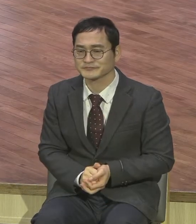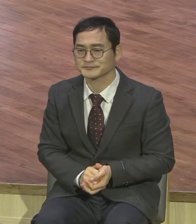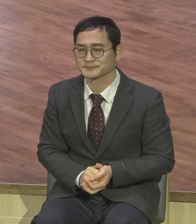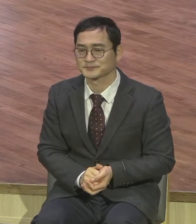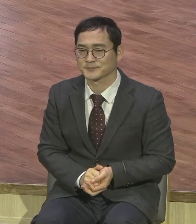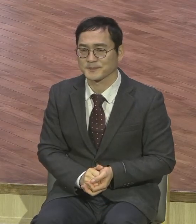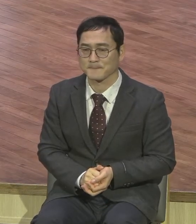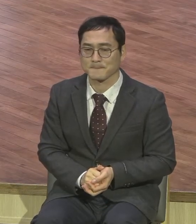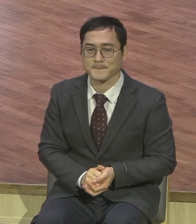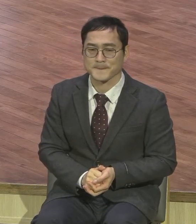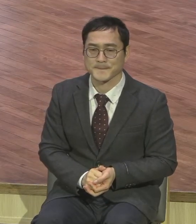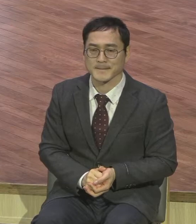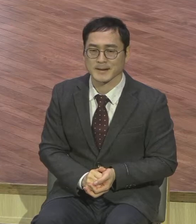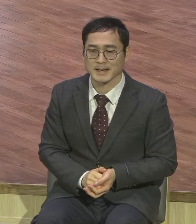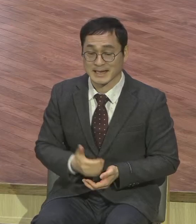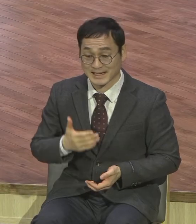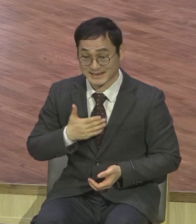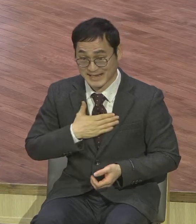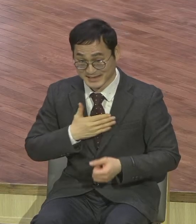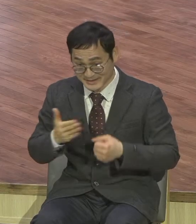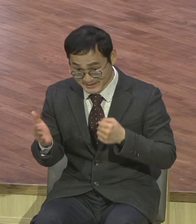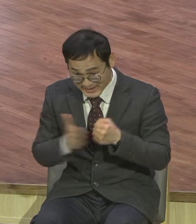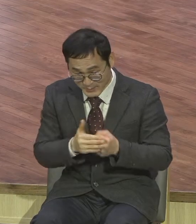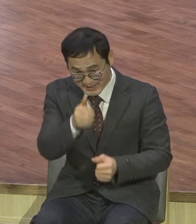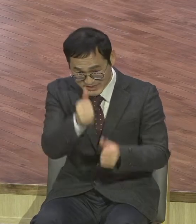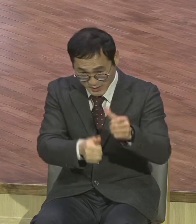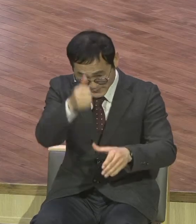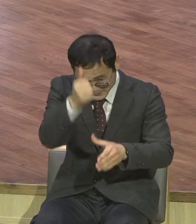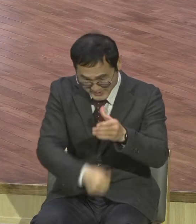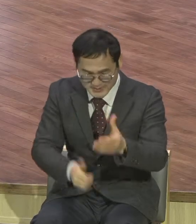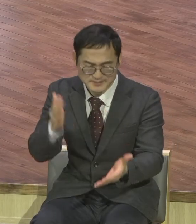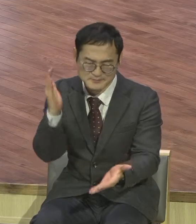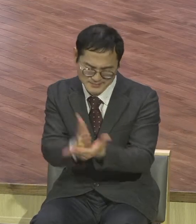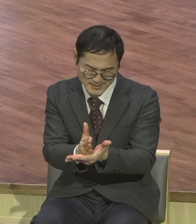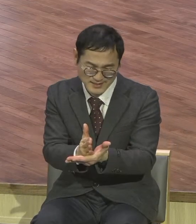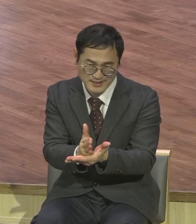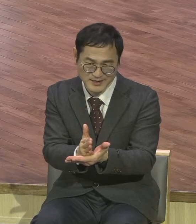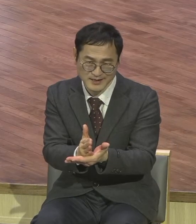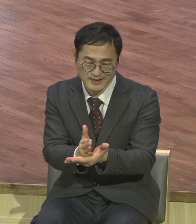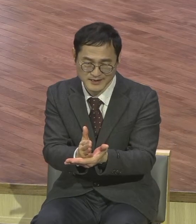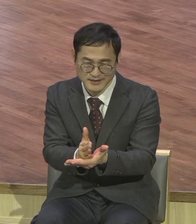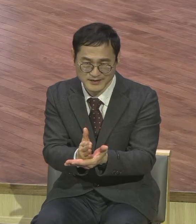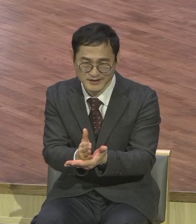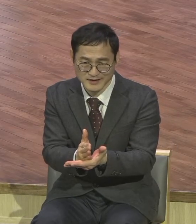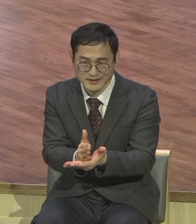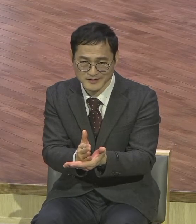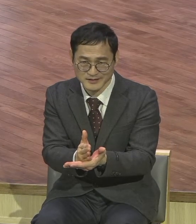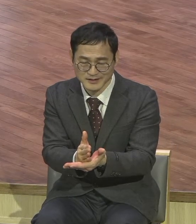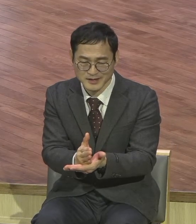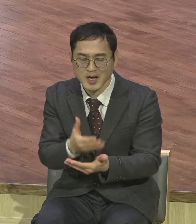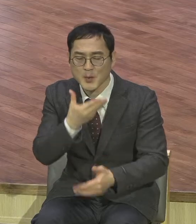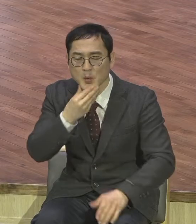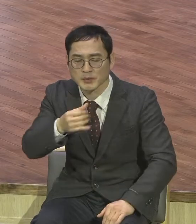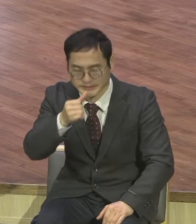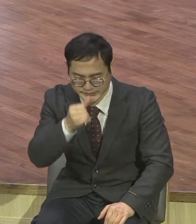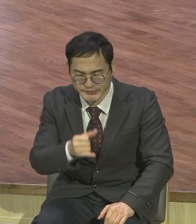실족하지 않는 자가 복이도다 지금 세례 요한을 보고 지지하는 건 너 실족하지마